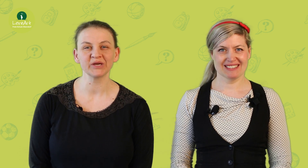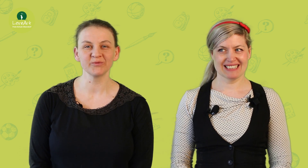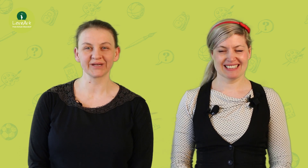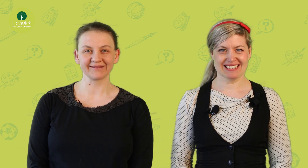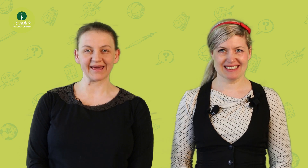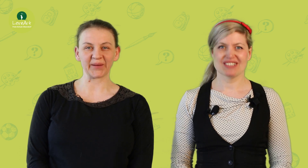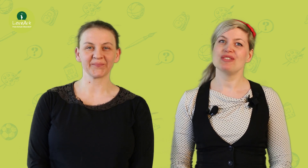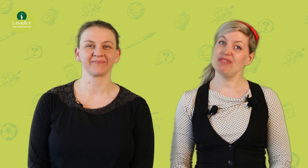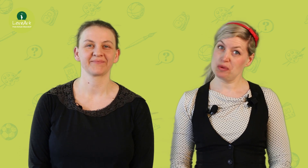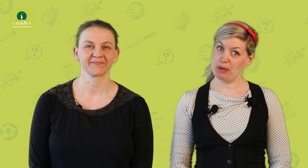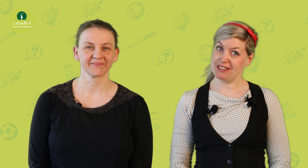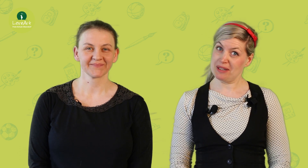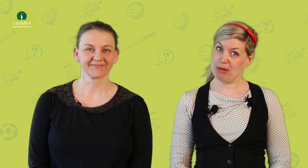mehr Übungen zeigen. Und viel Spaß dabei!